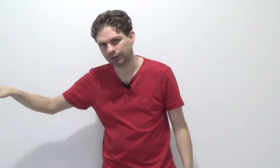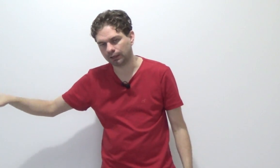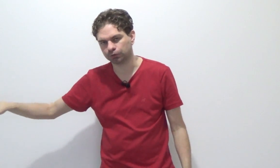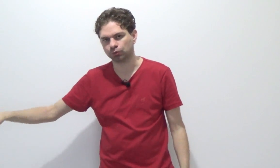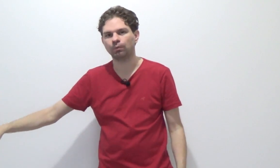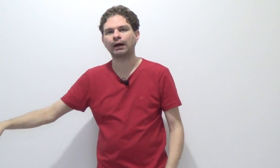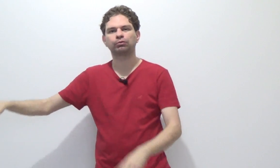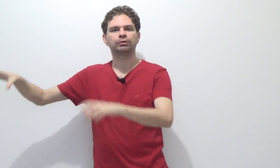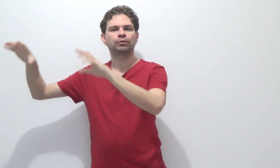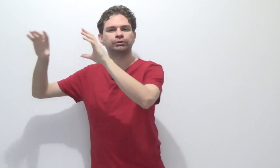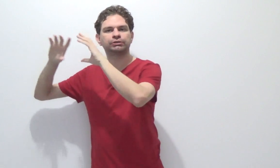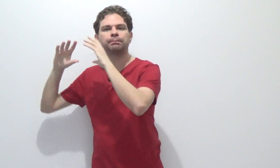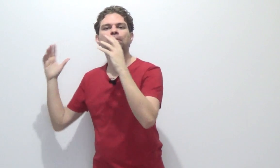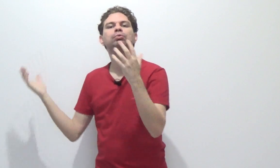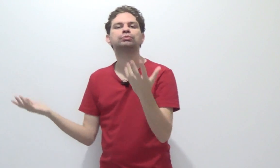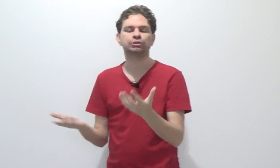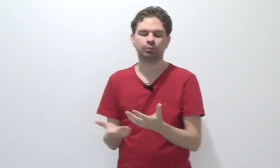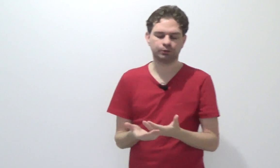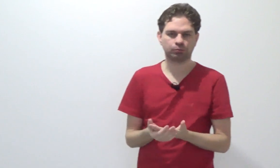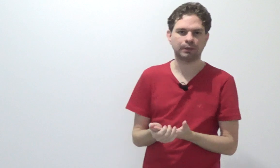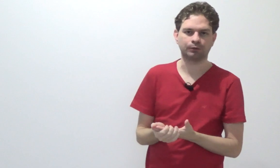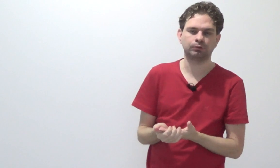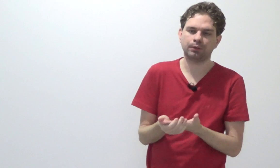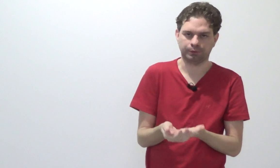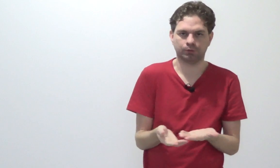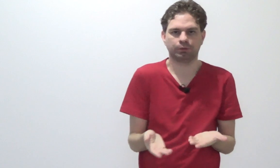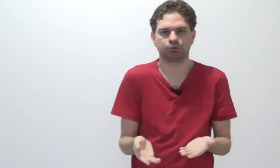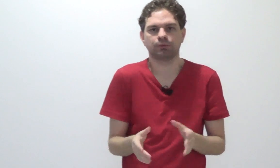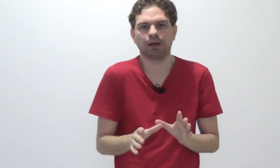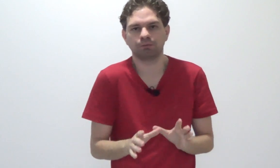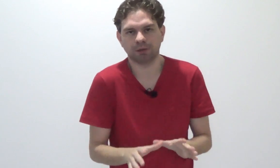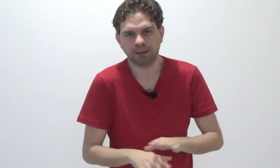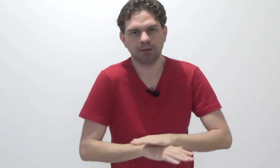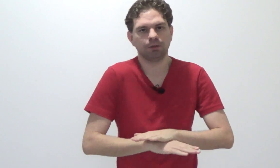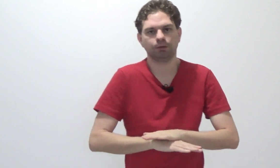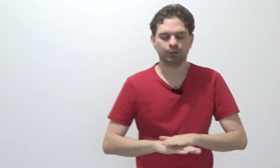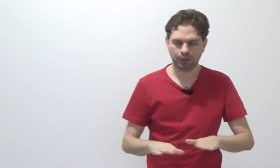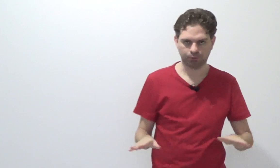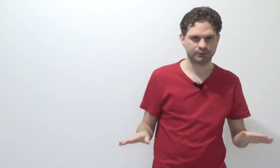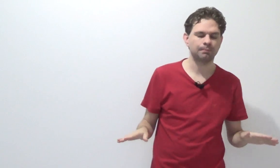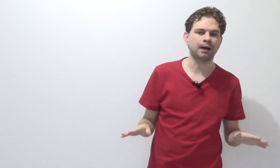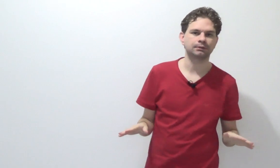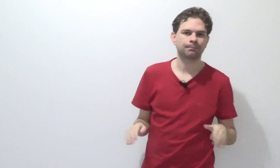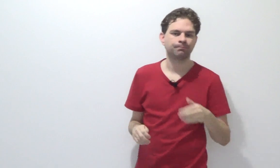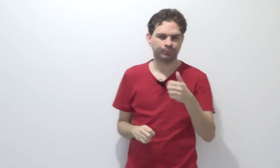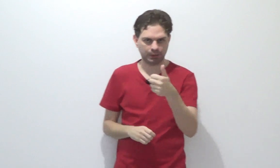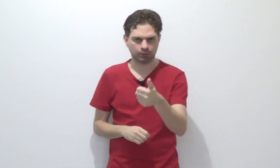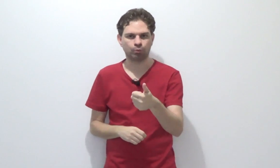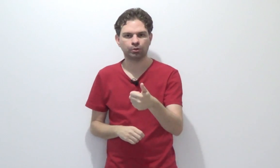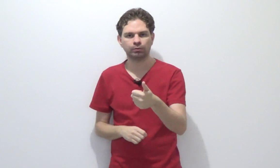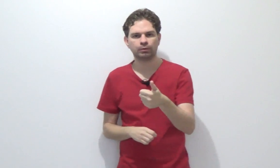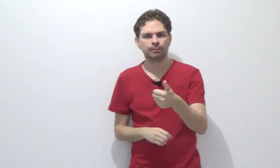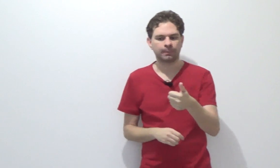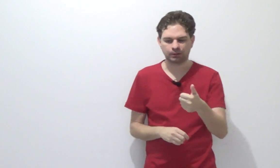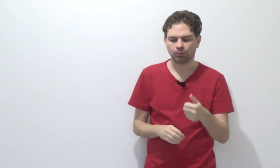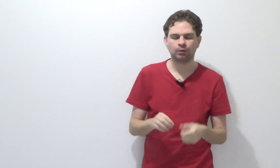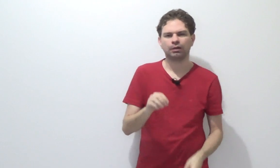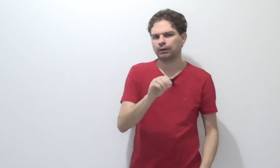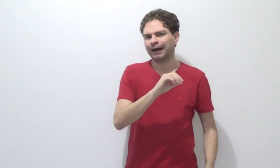realizou o ato e onde se produziu o resultado. Teoria do resultado é a nossa base. Tá tranquilo? Então a